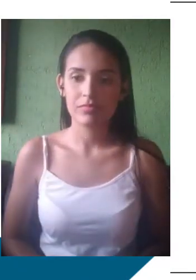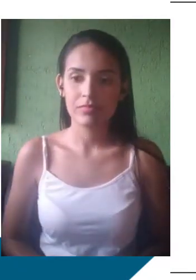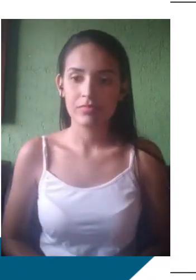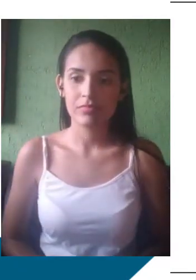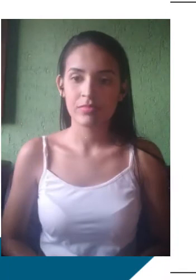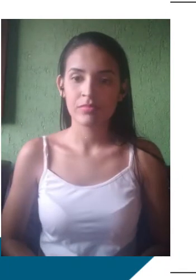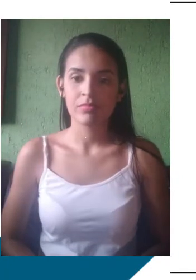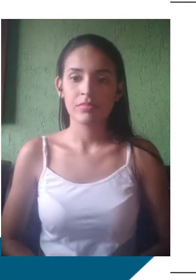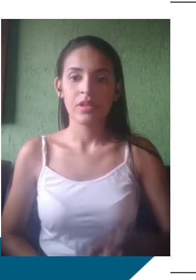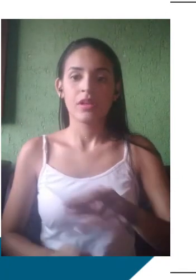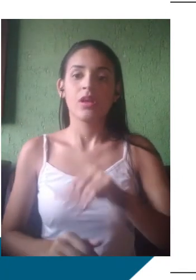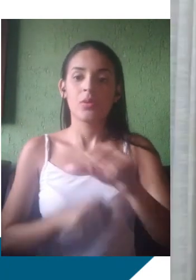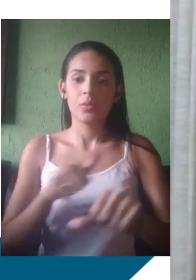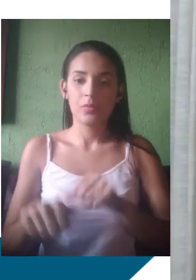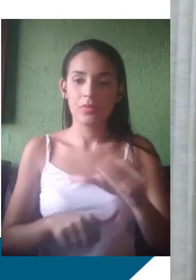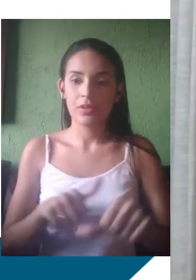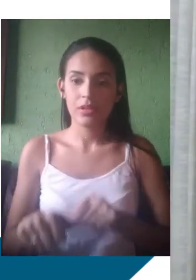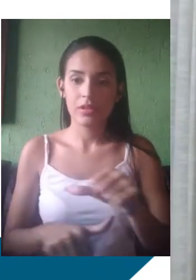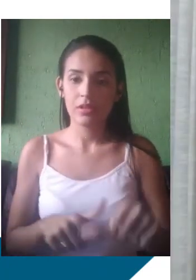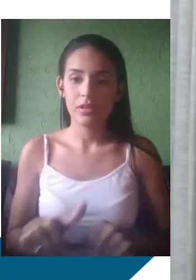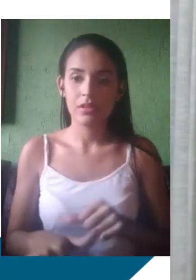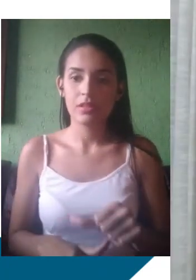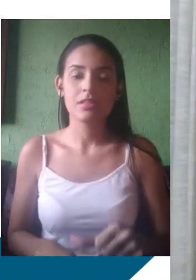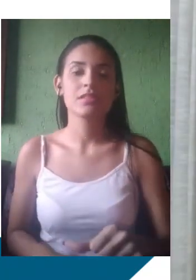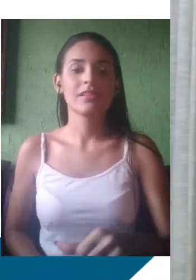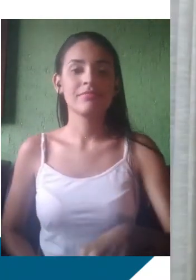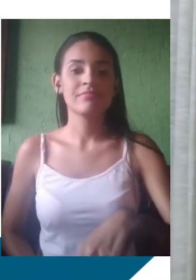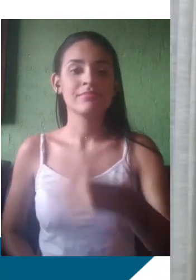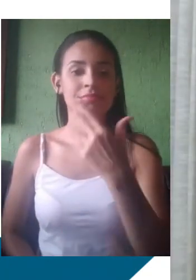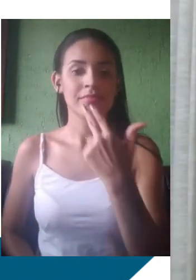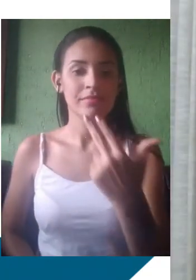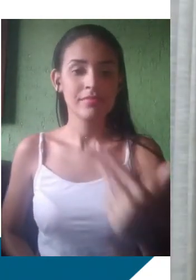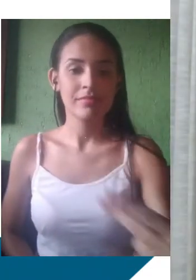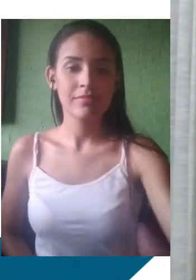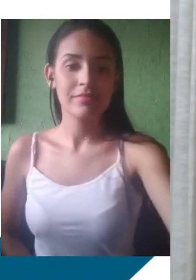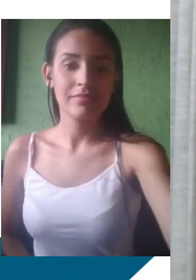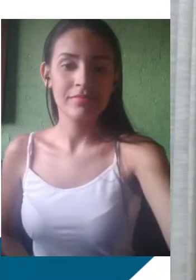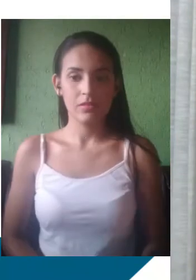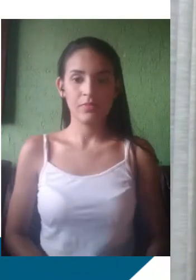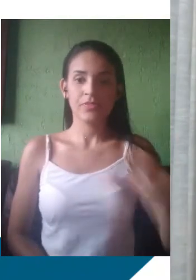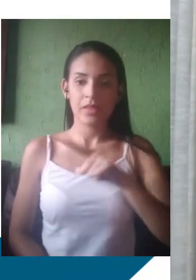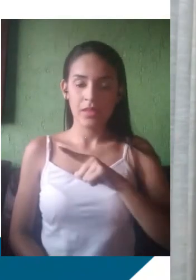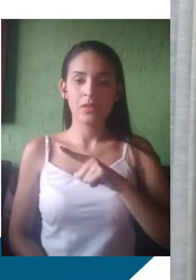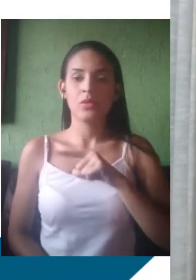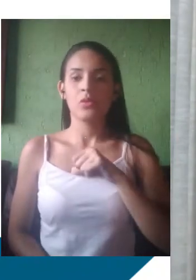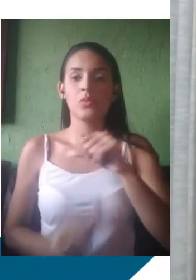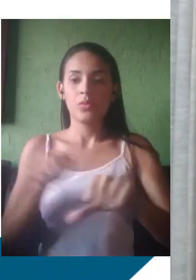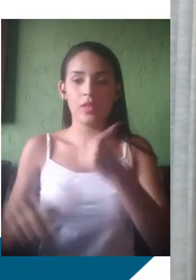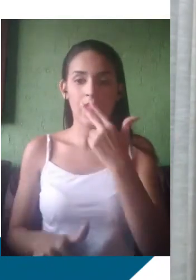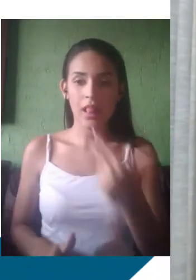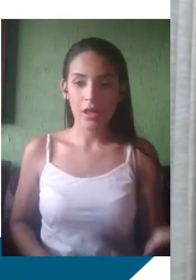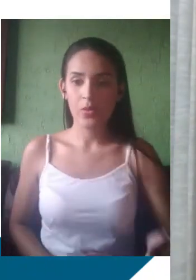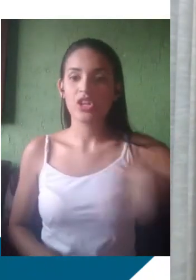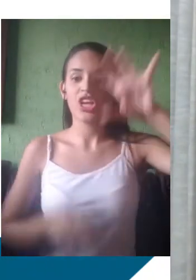e a estilística. Agora que você já aprendeu sobre variação linguística e sobre preconceito linguístico, bora praticar